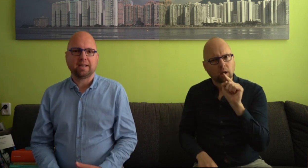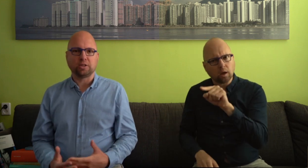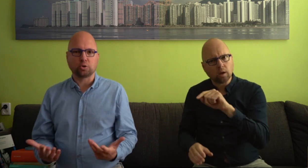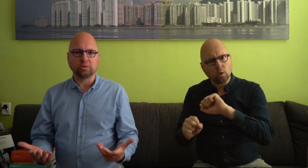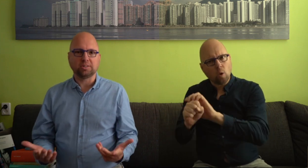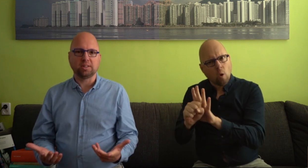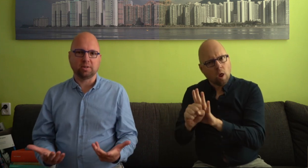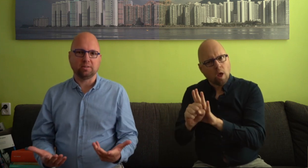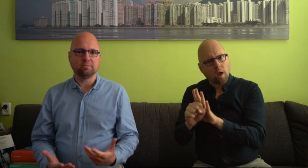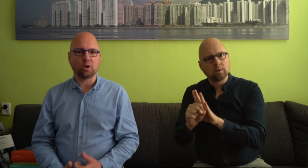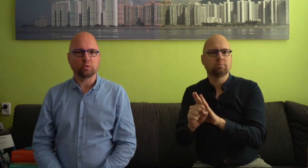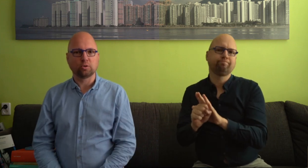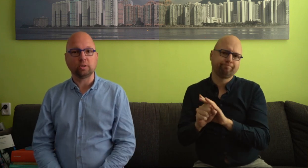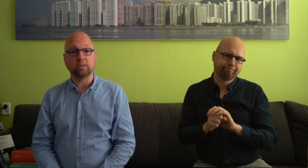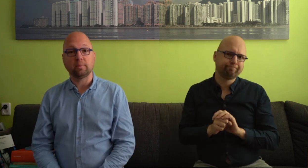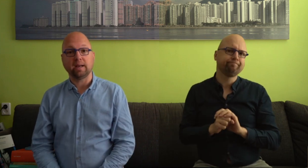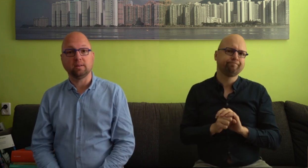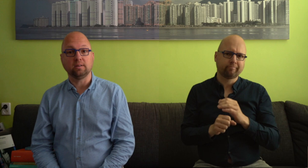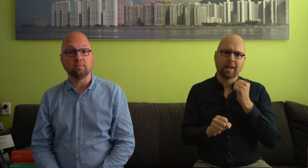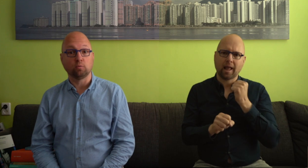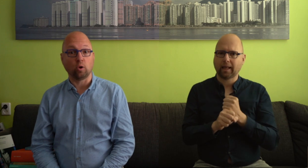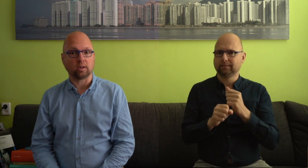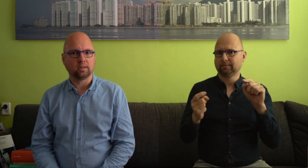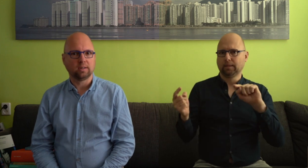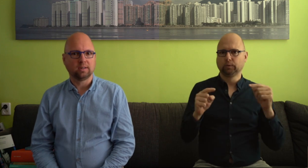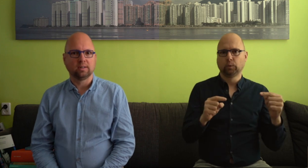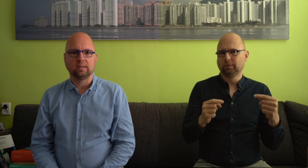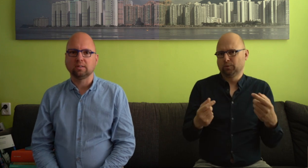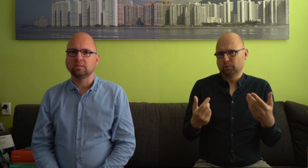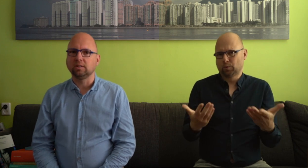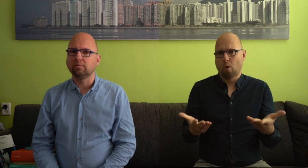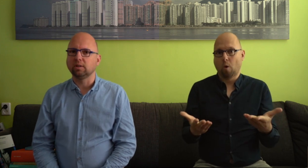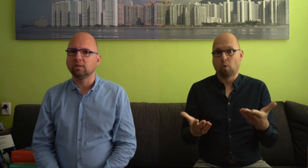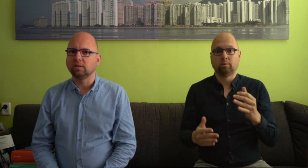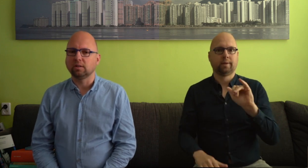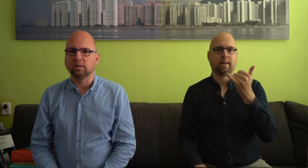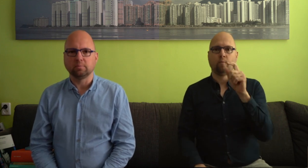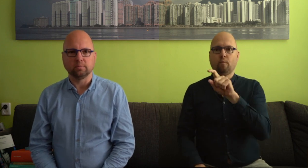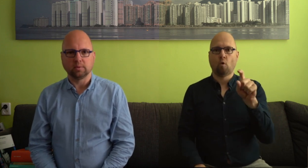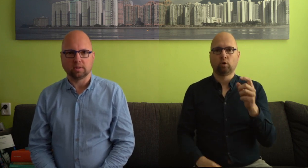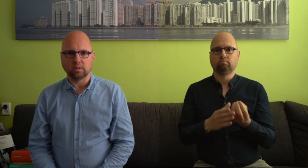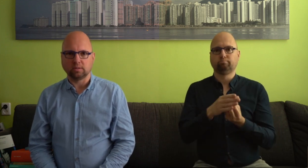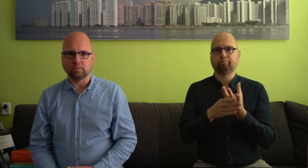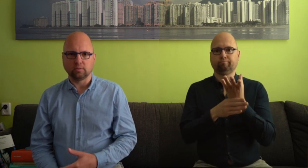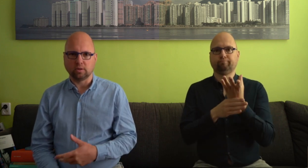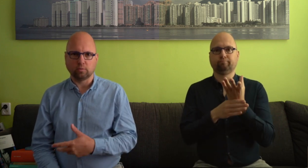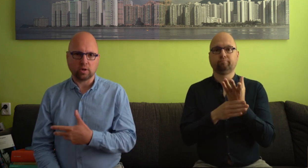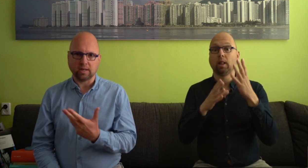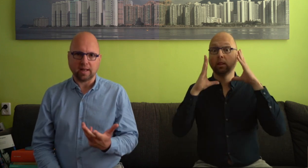Echt discussies die we ook terugzien bij nieuwe woorden. Als er nieuwe woorden in het